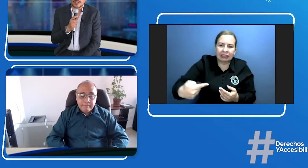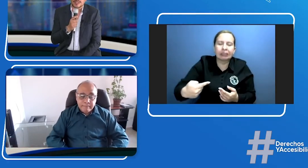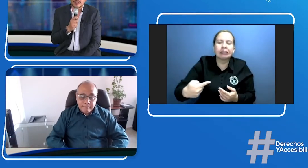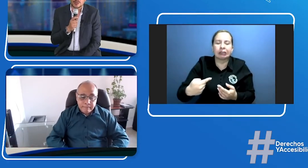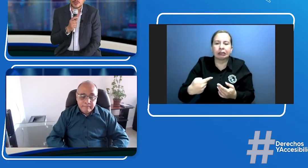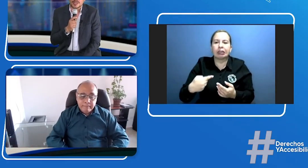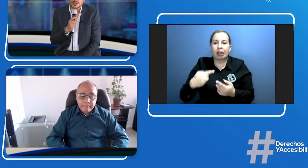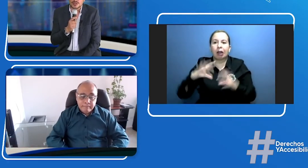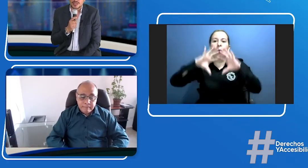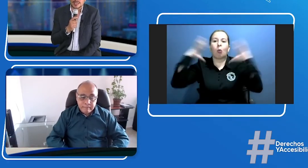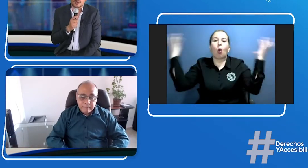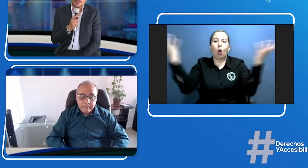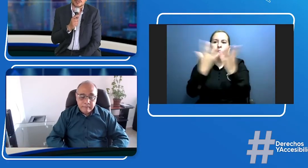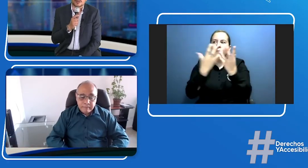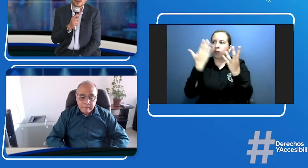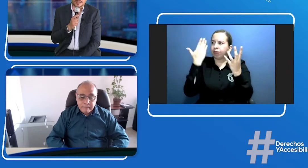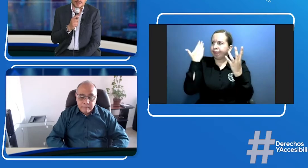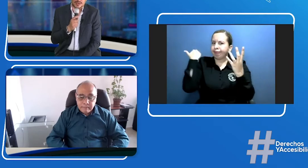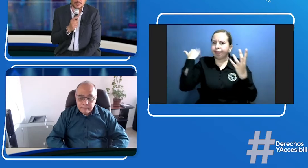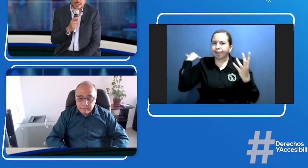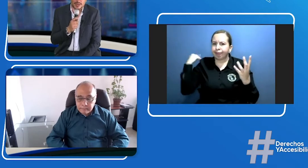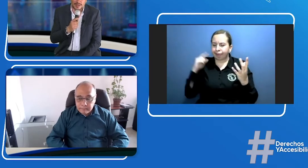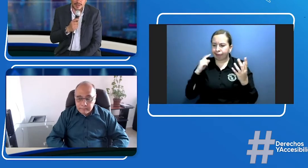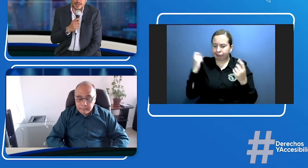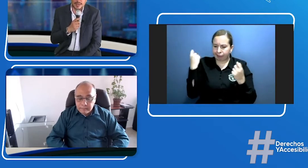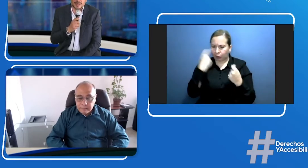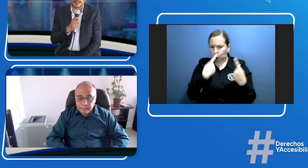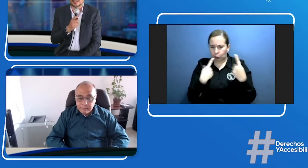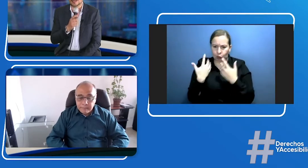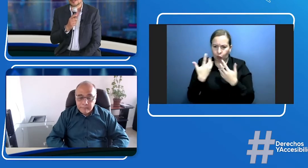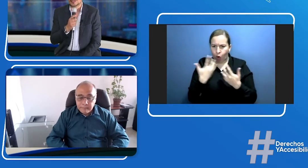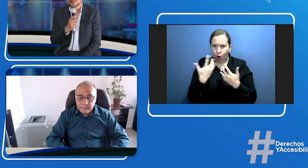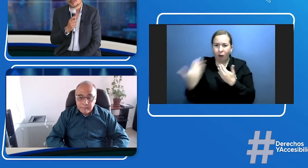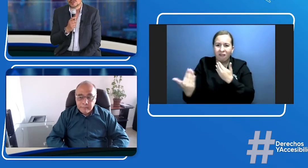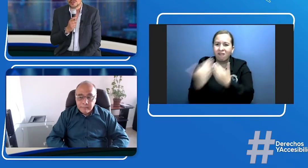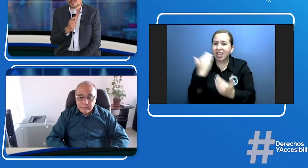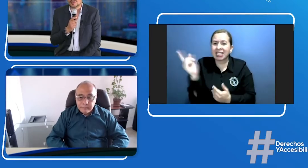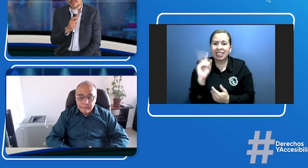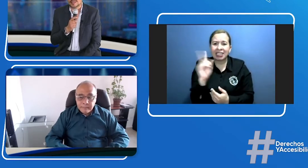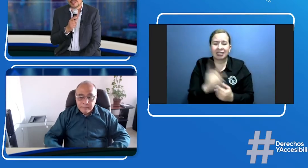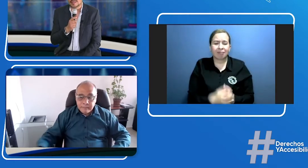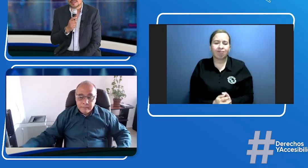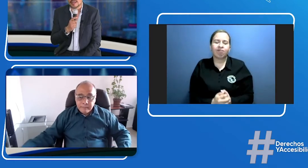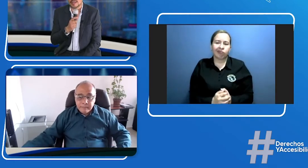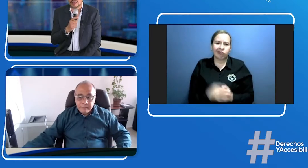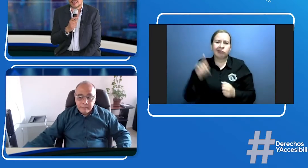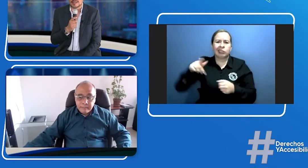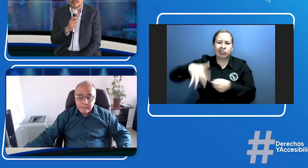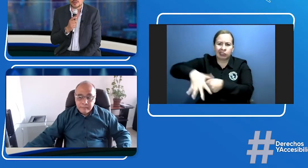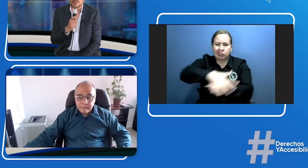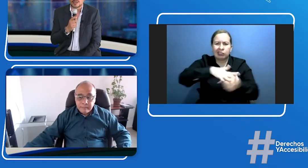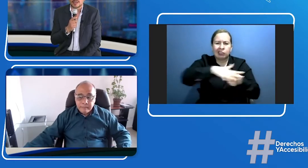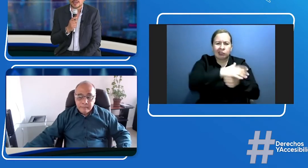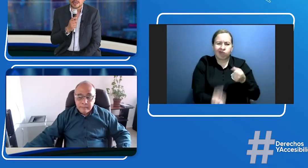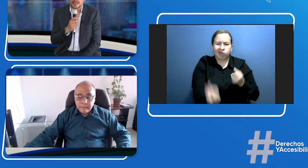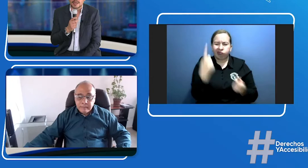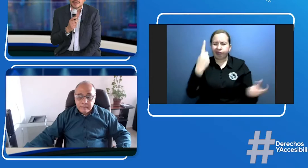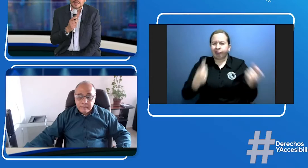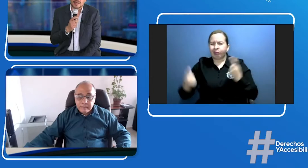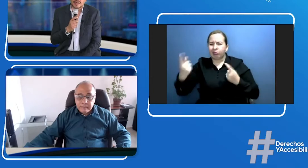hace unos años y que no ha sido fácil hay una cantidad de situaciones básicas técnicas neutralidad de red el hecho